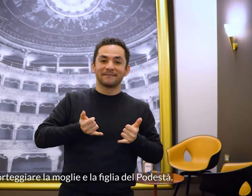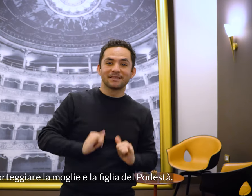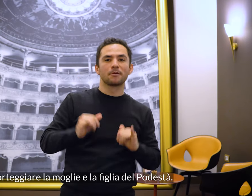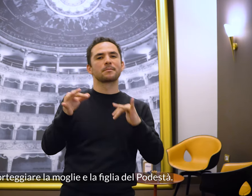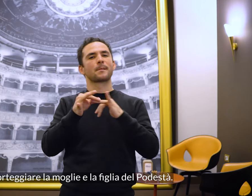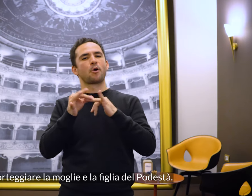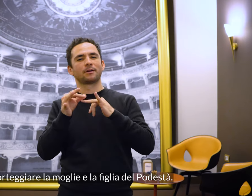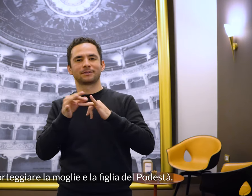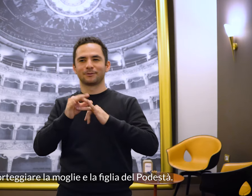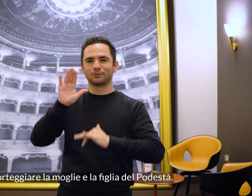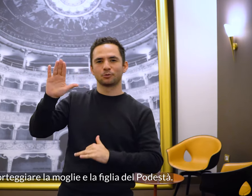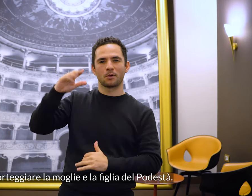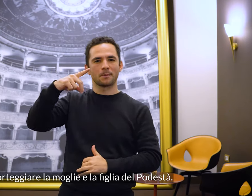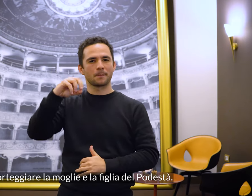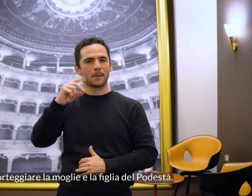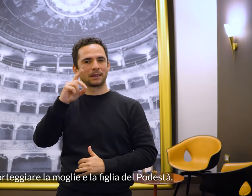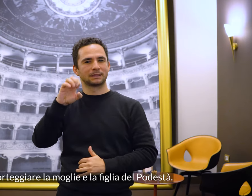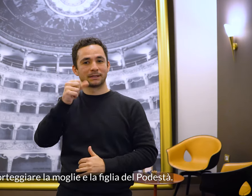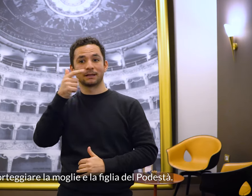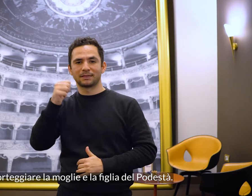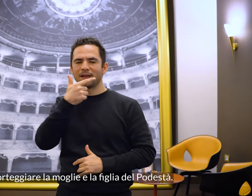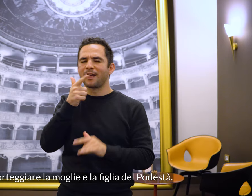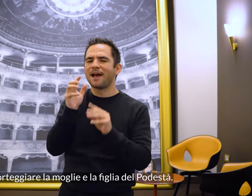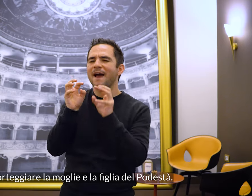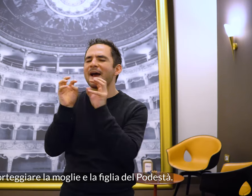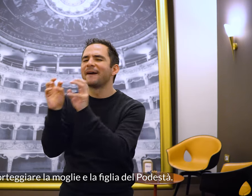corteggiare la moglie è la figlia del Podestà.